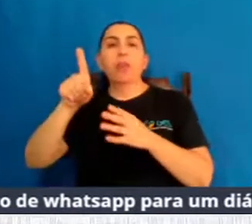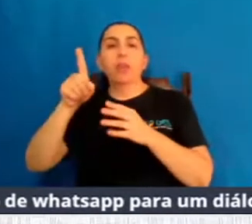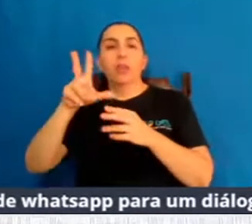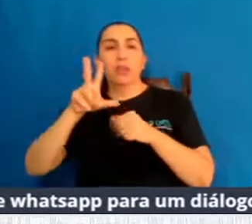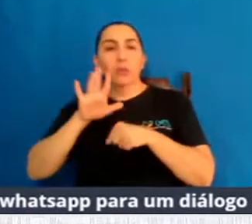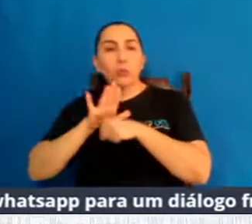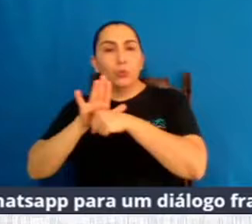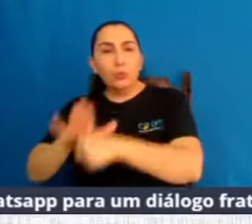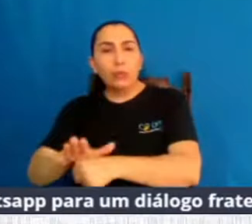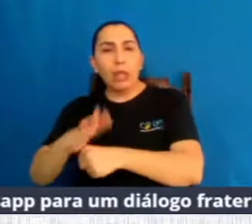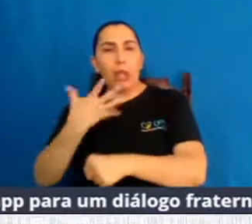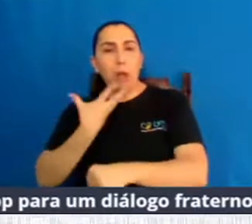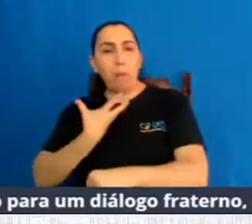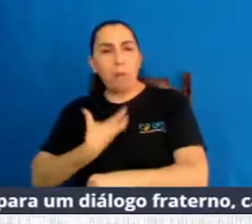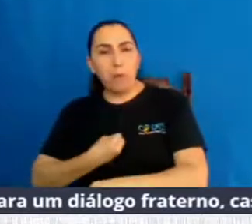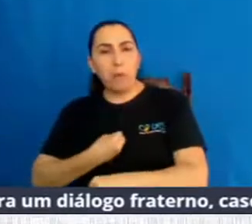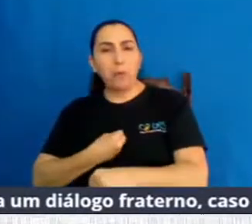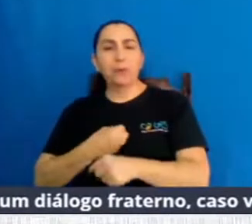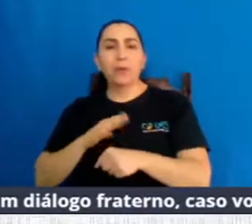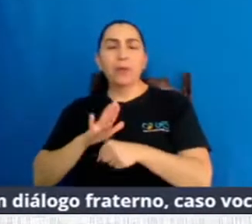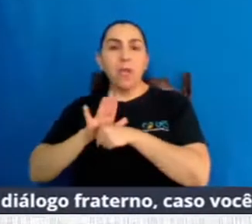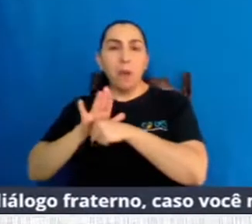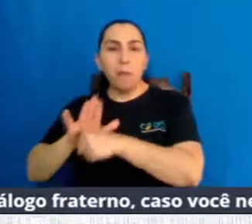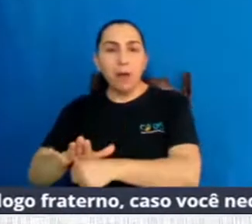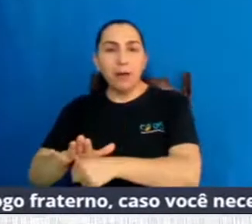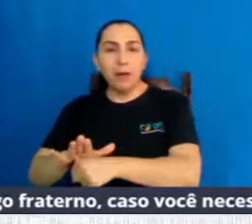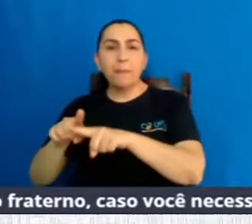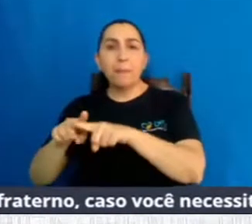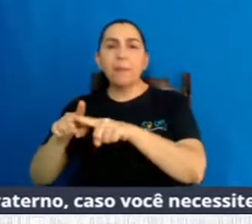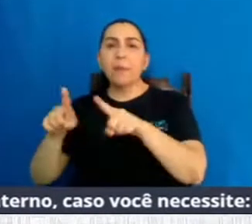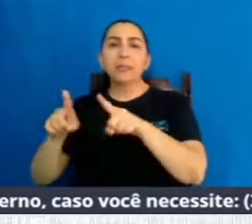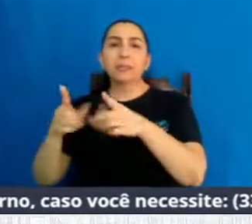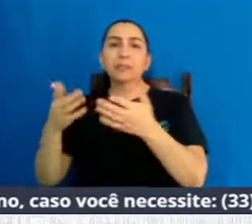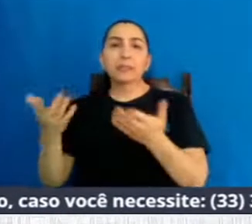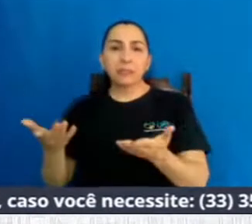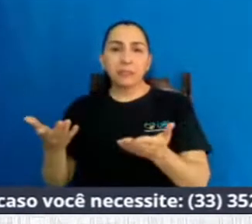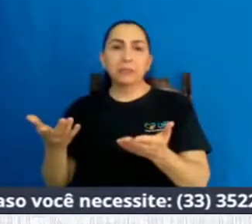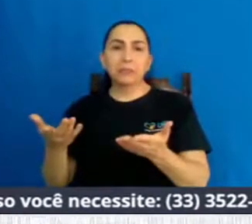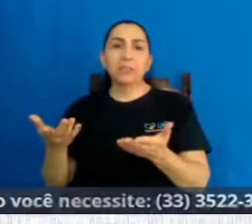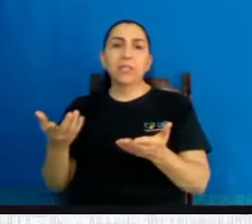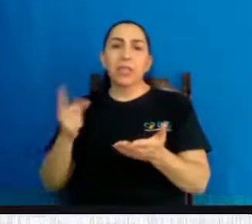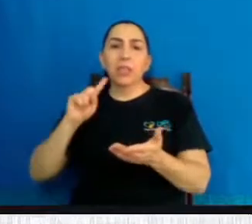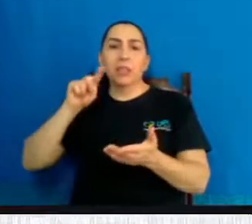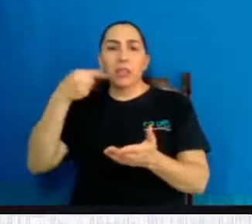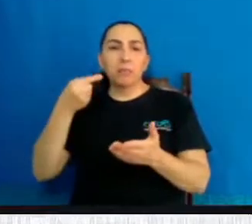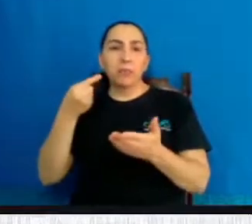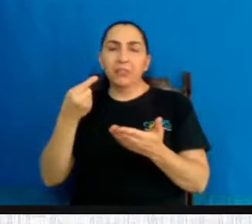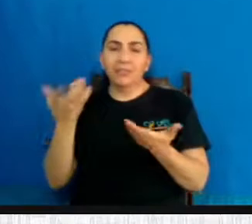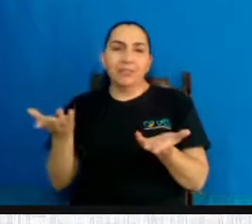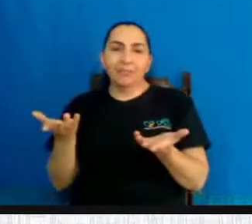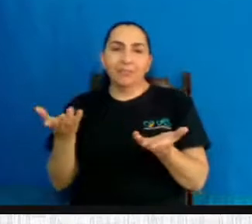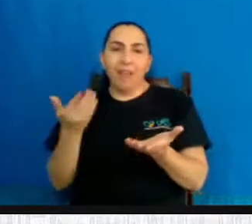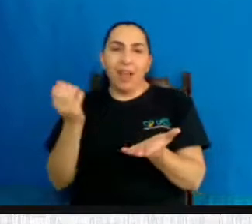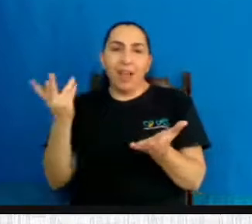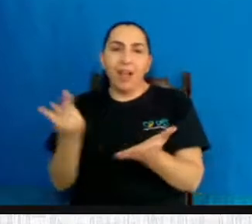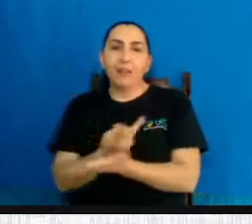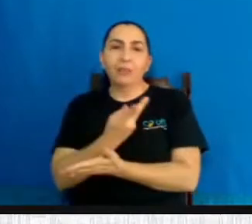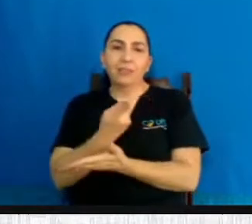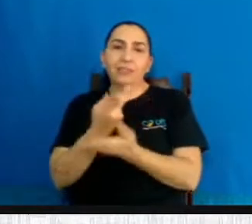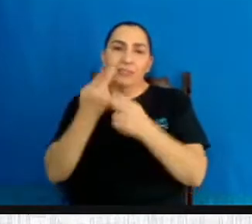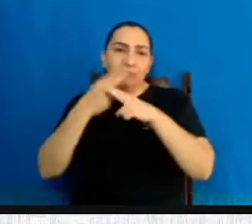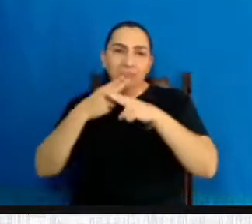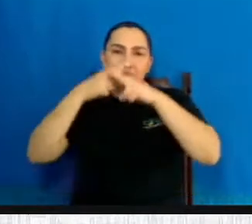e depois dei o amparo, mas, inclusive, o relacionamento terminou depois desse fato. Vejam como é traumático,